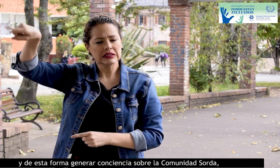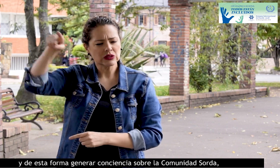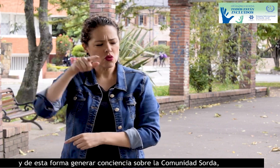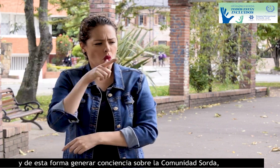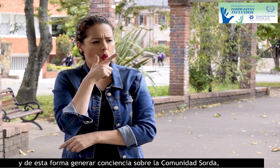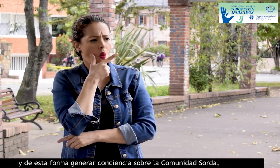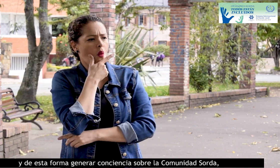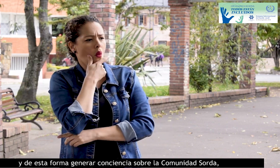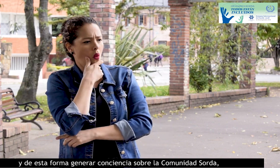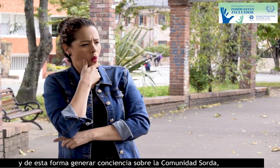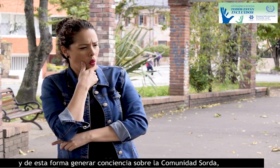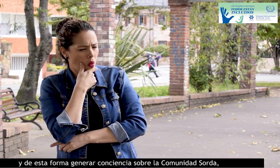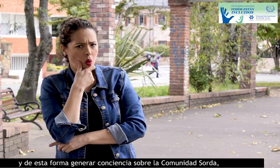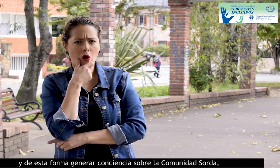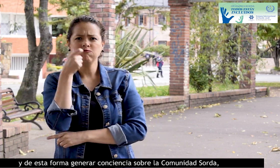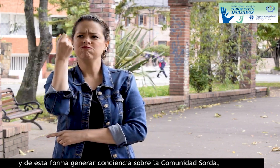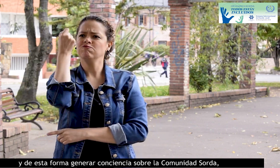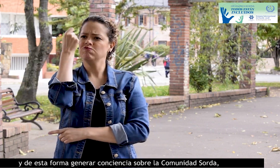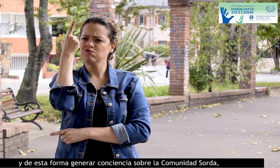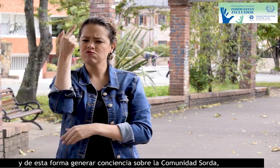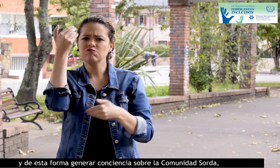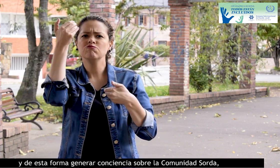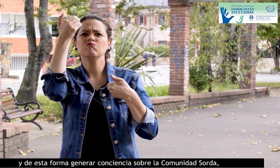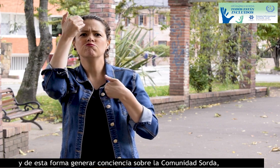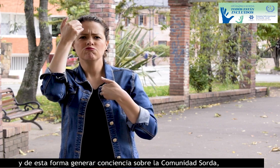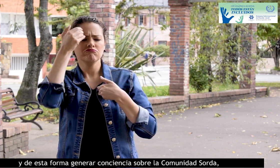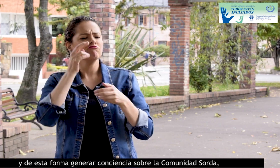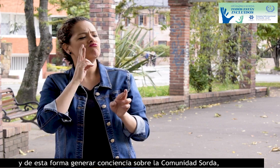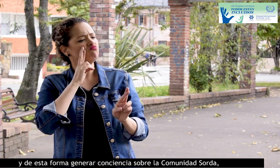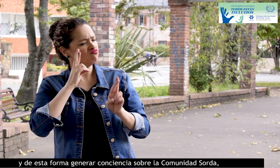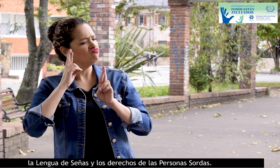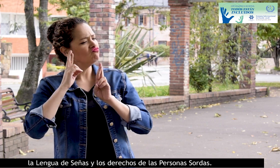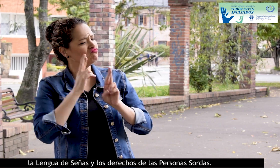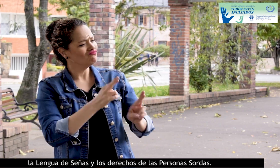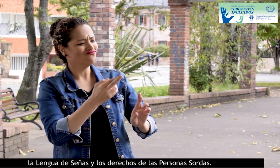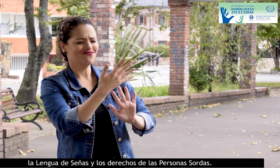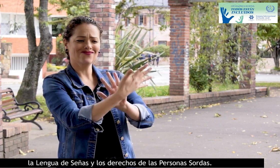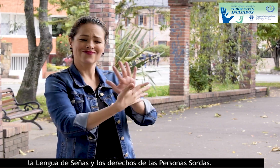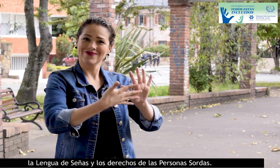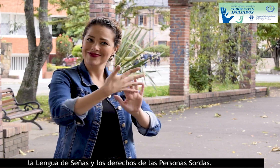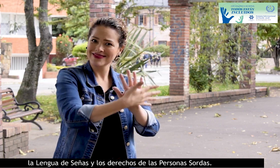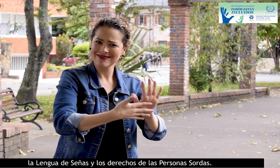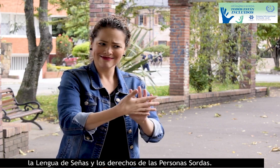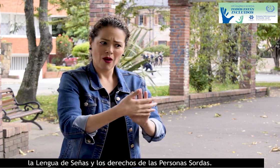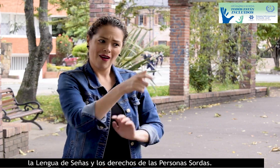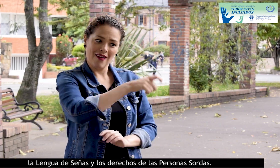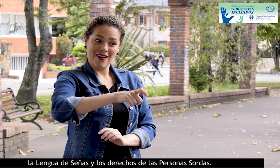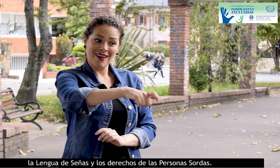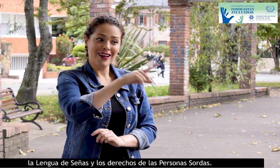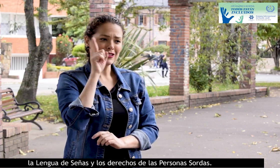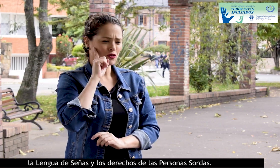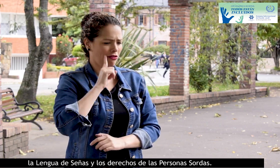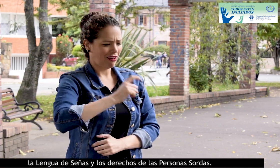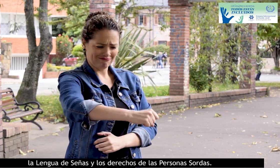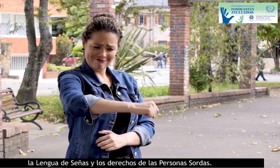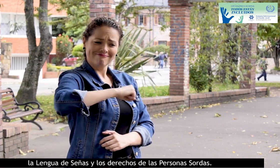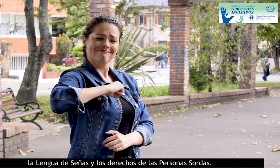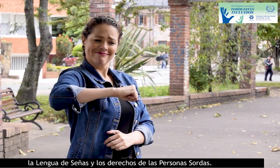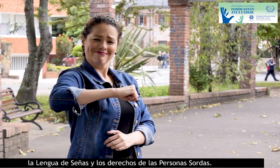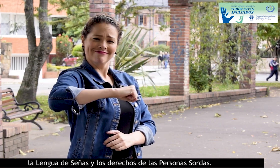y de esta forma generar conciencia sobre la comunidad sorda, la lengua de señas y los derechos de las personas